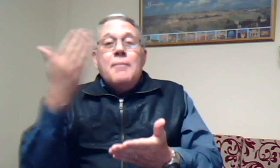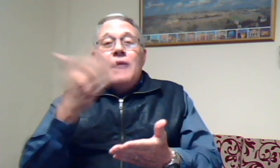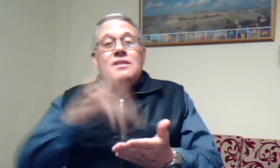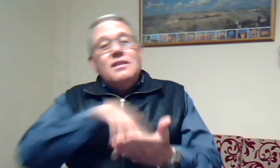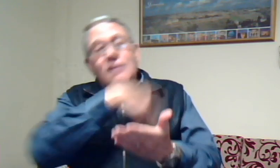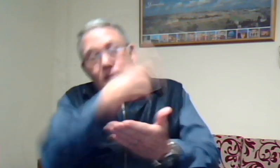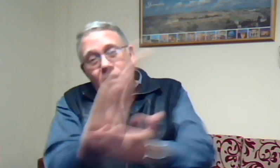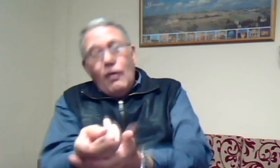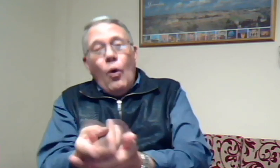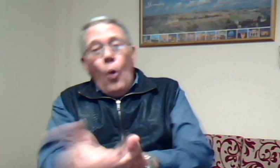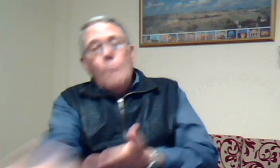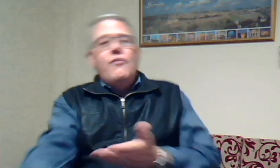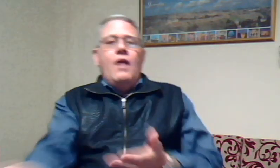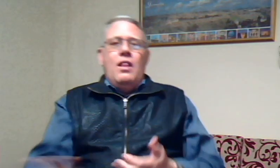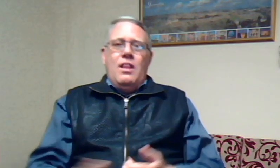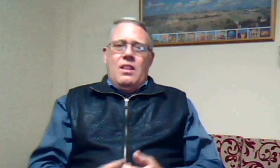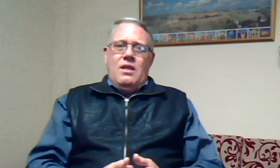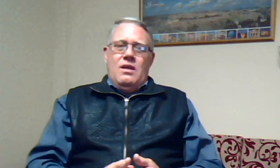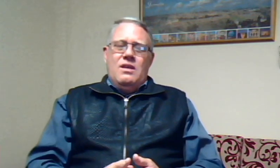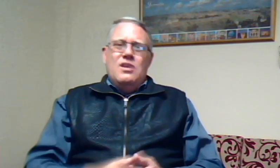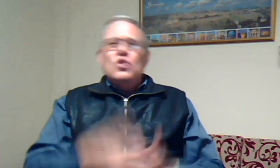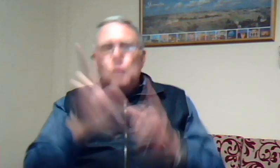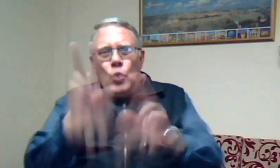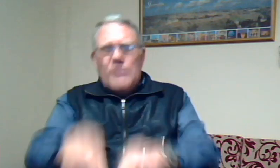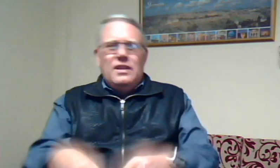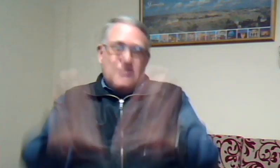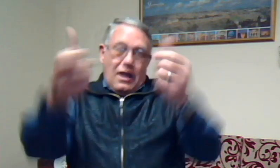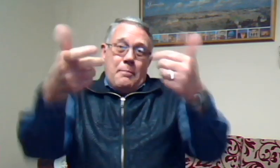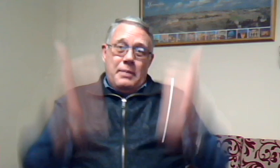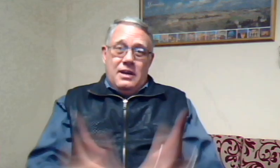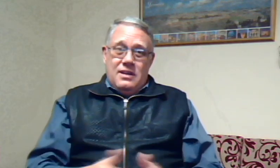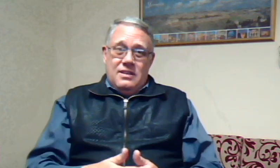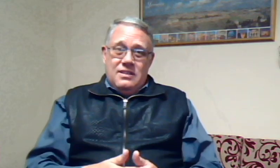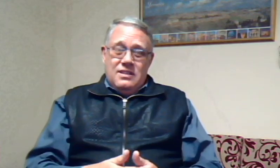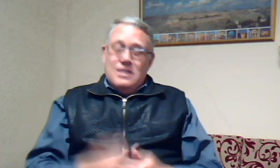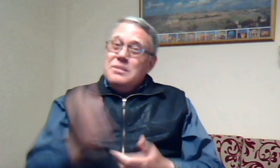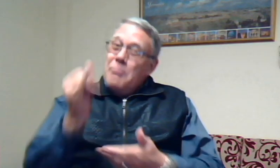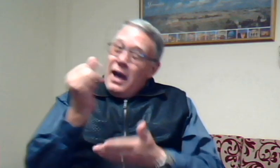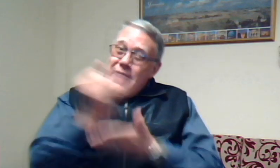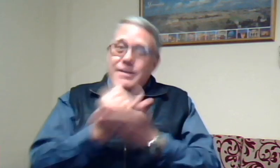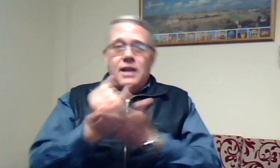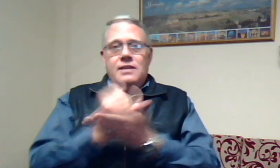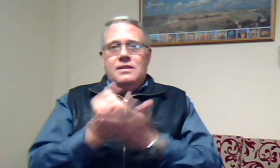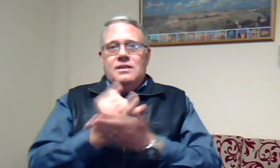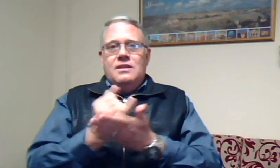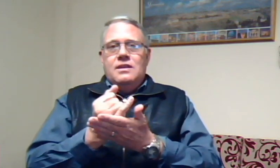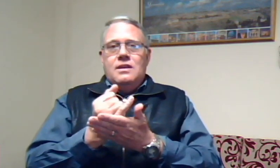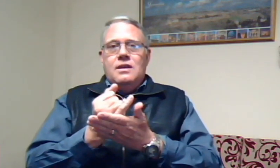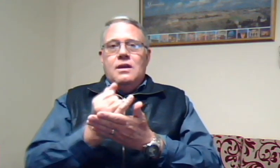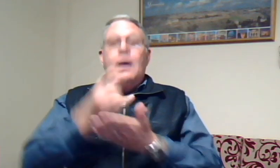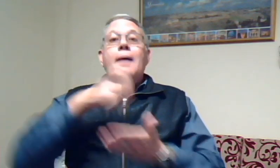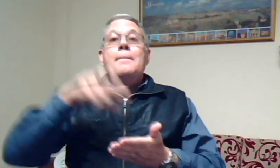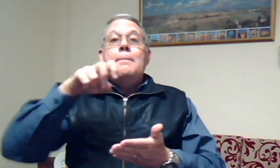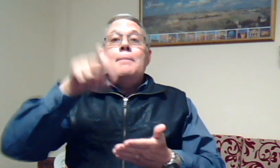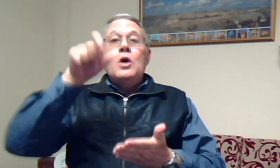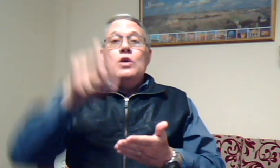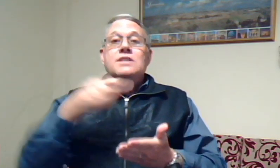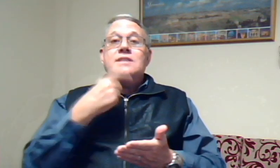omval dood is amper baie wreet Paulus sê